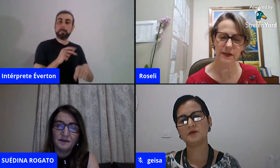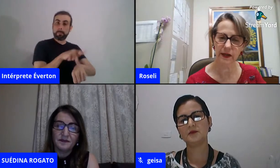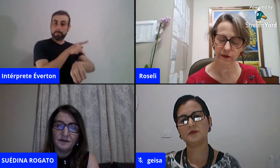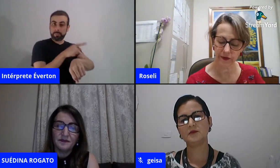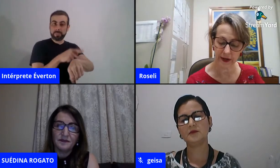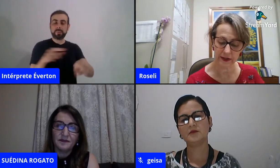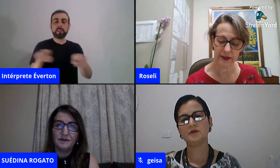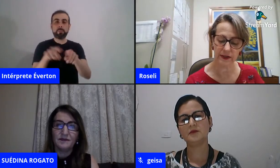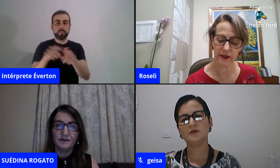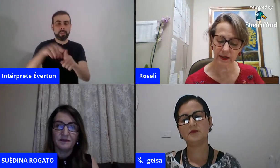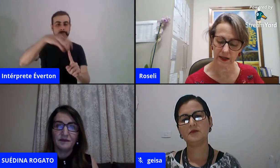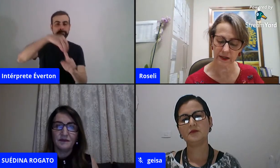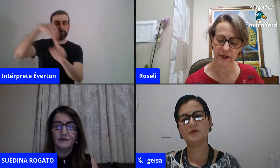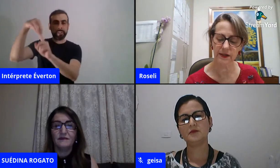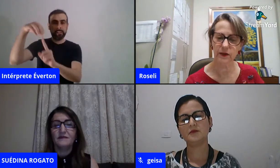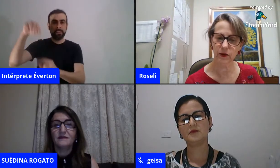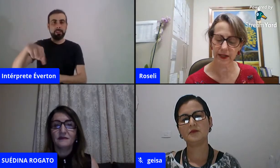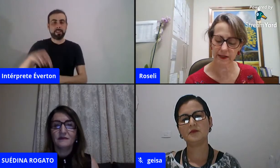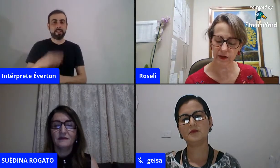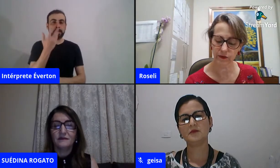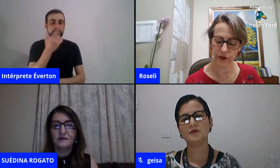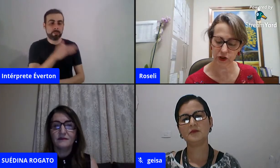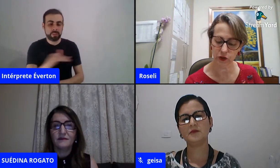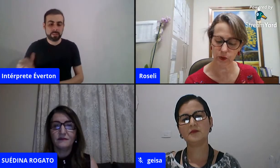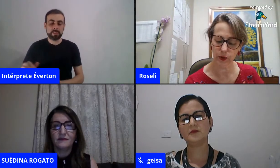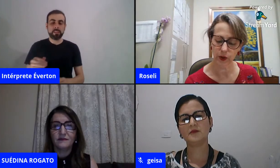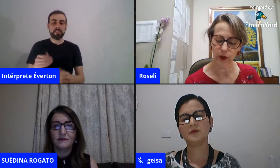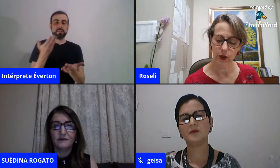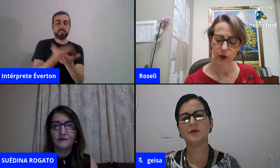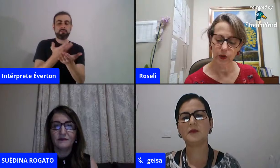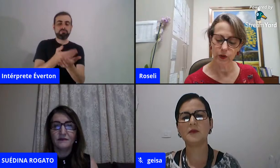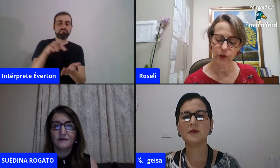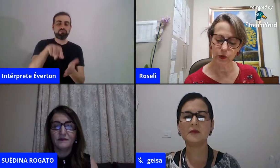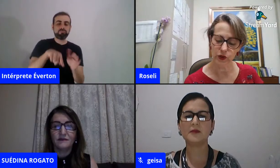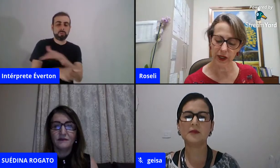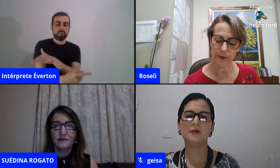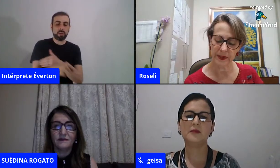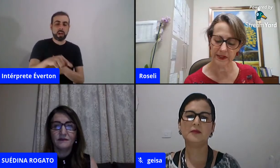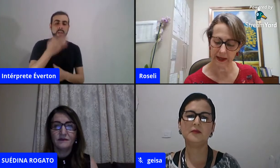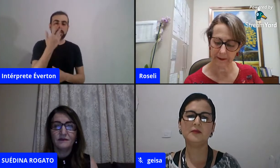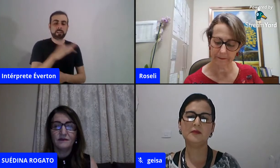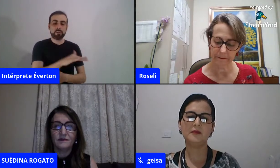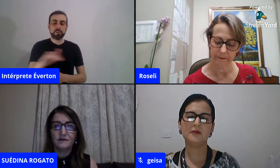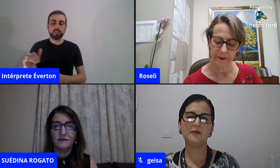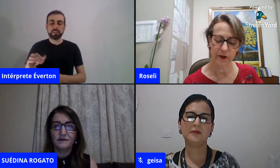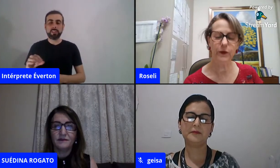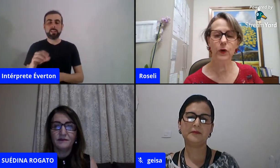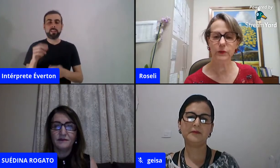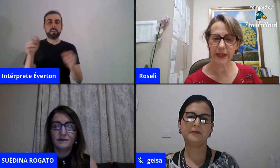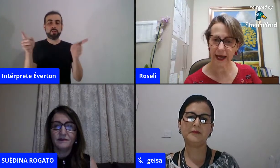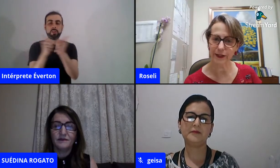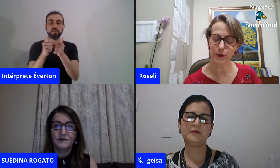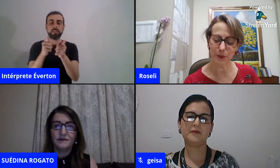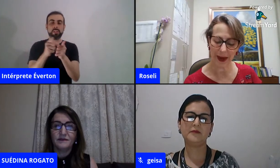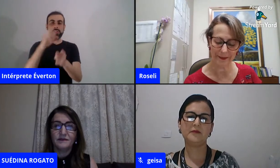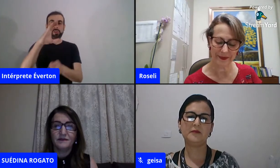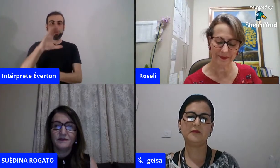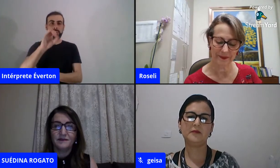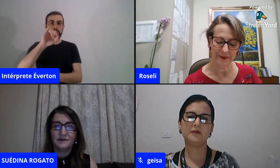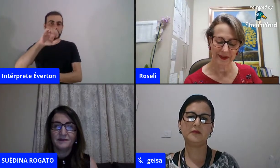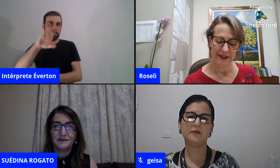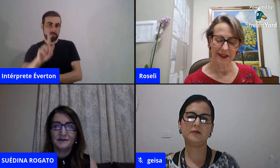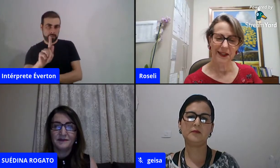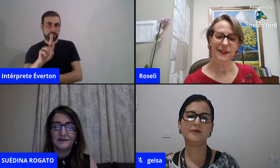pesquisas em infâncias, crianças e educação infantil, do GPC, e voluntária do